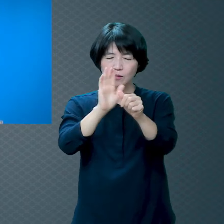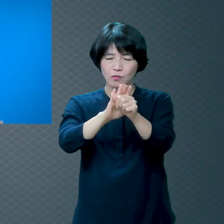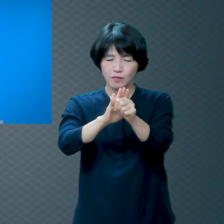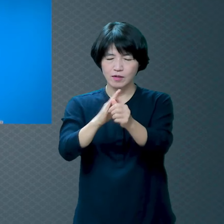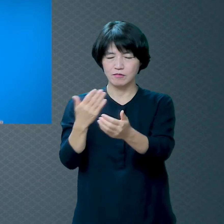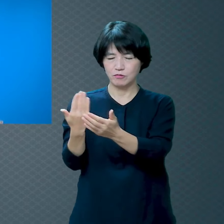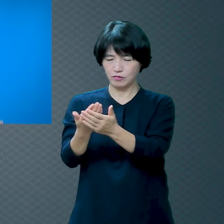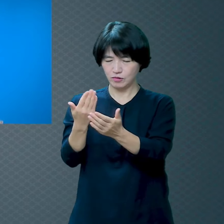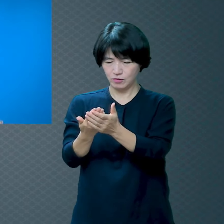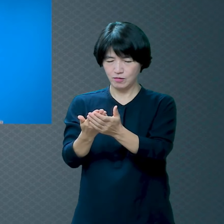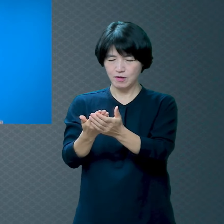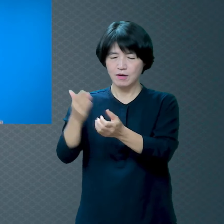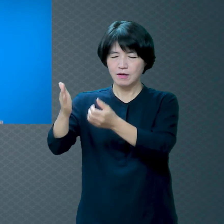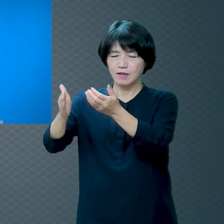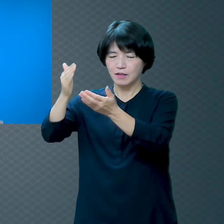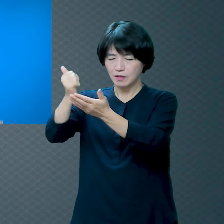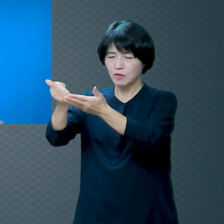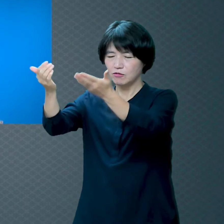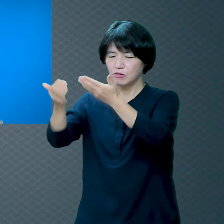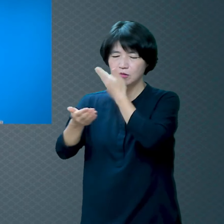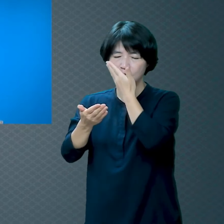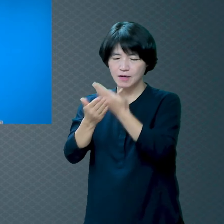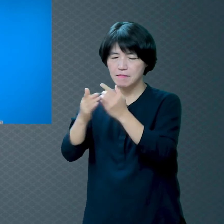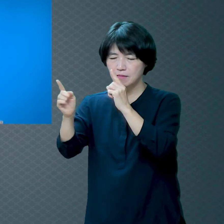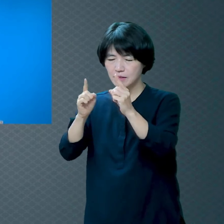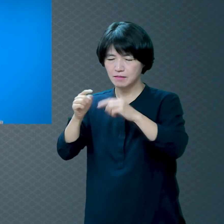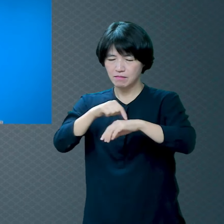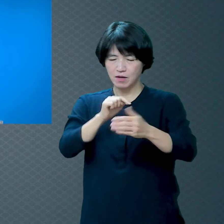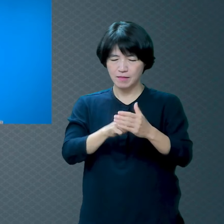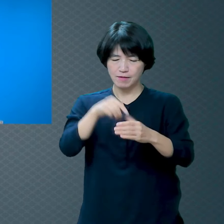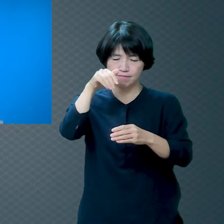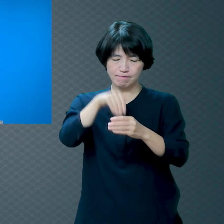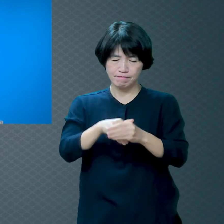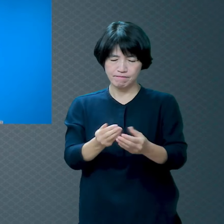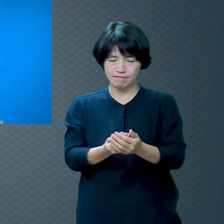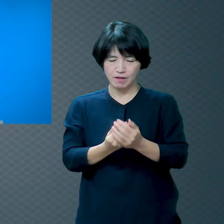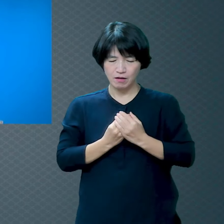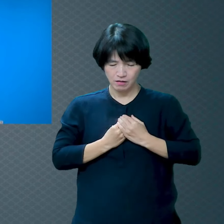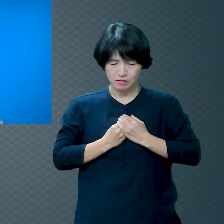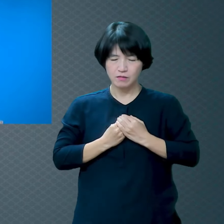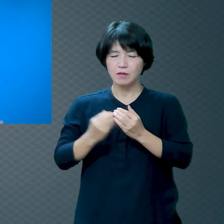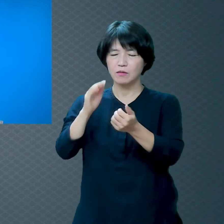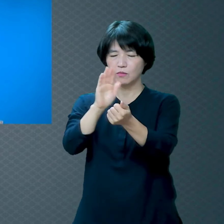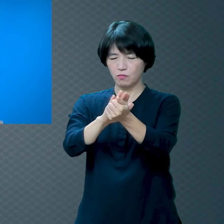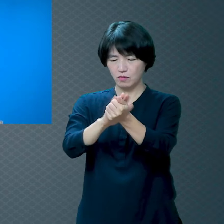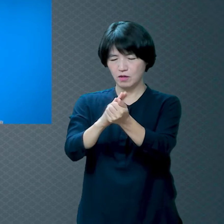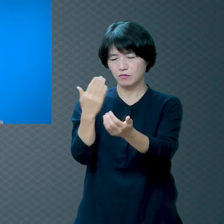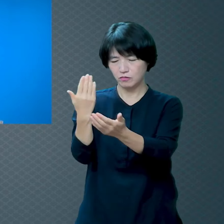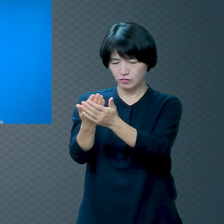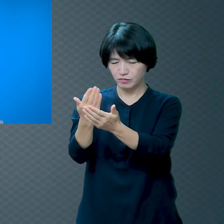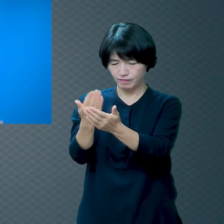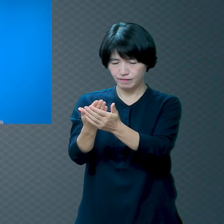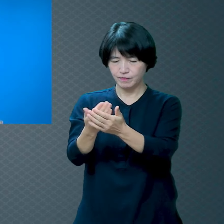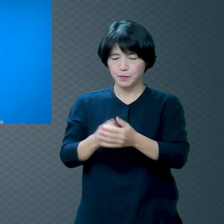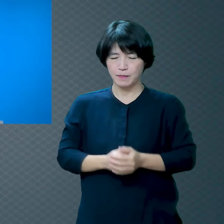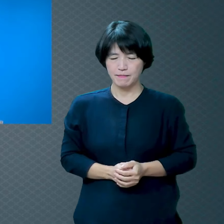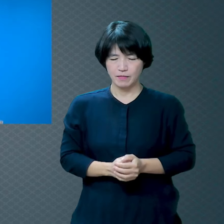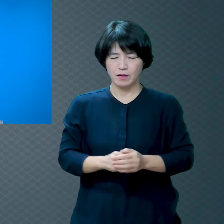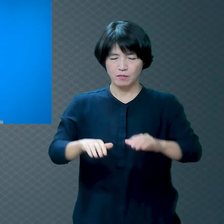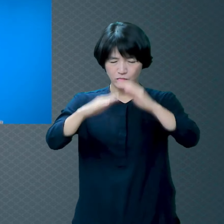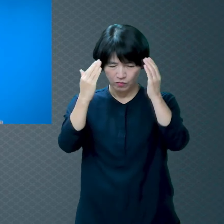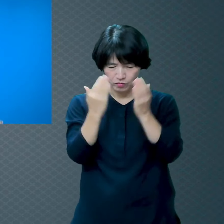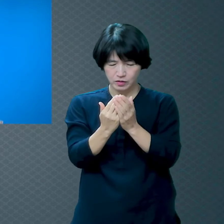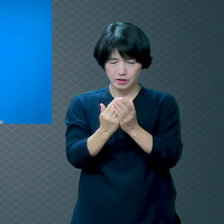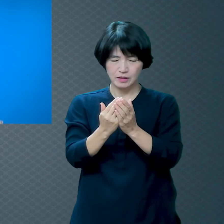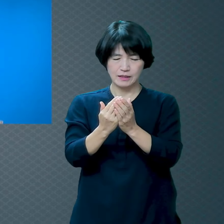귀한 말씀을 마음속에 귀하게 담을 수 있도록 도와주시기를 원합니다 모든